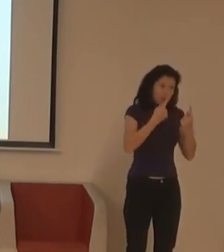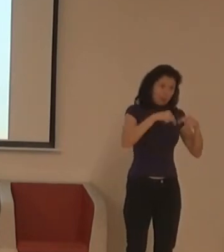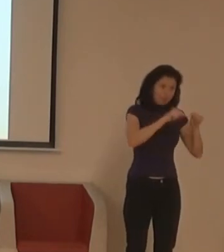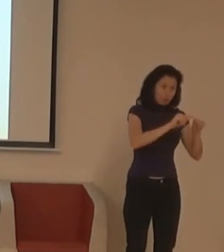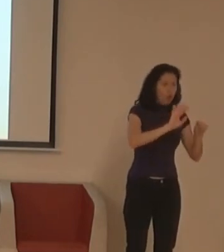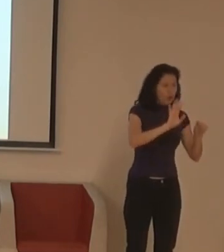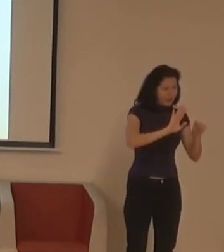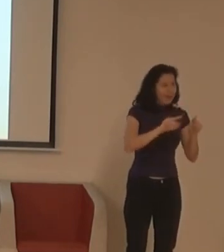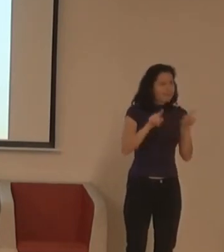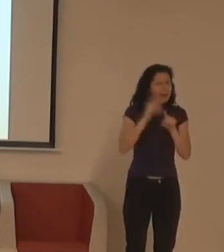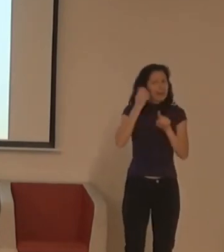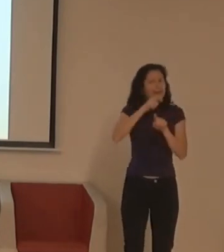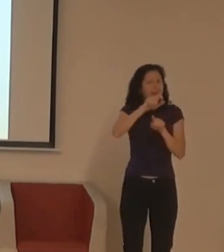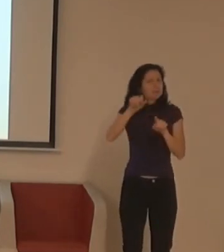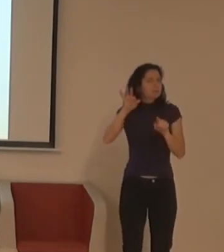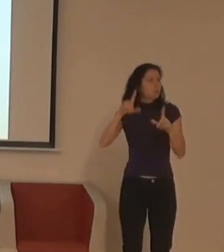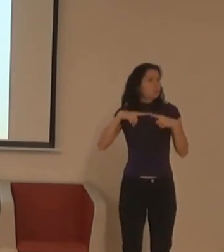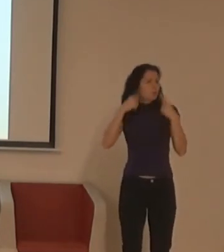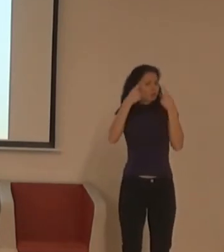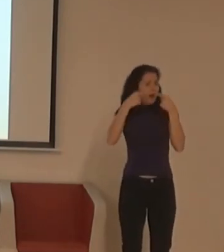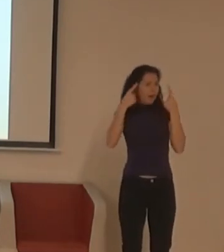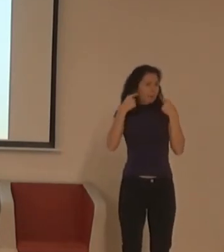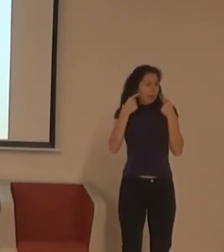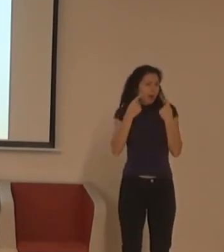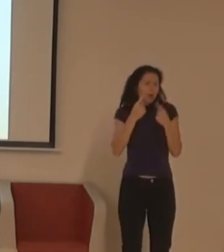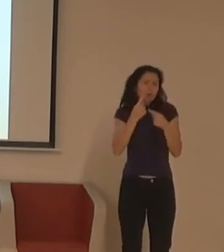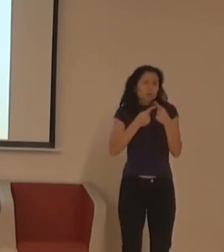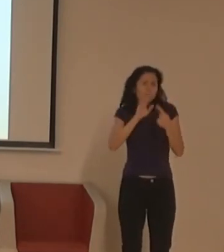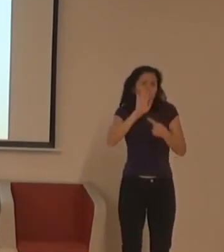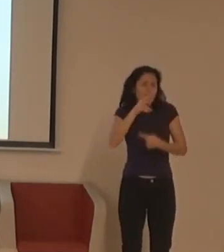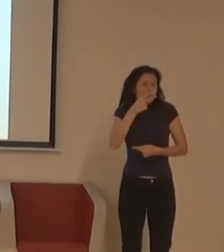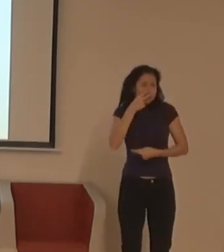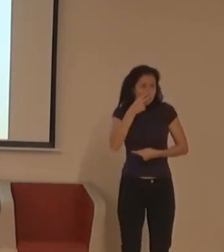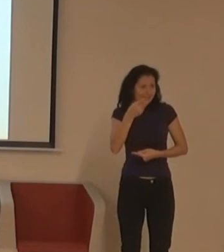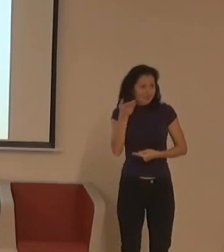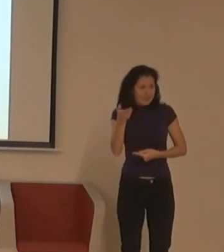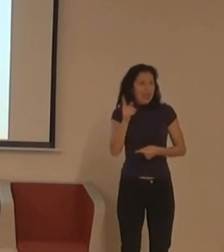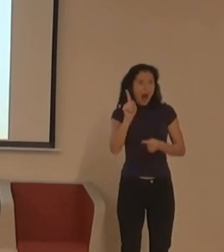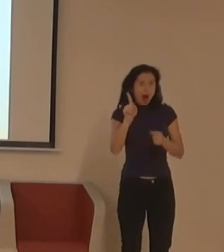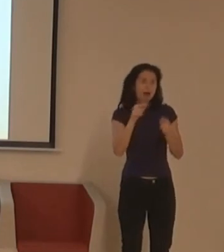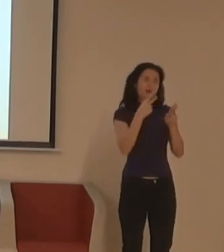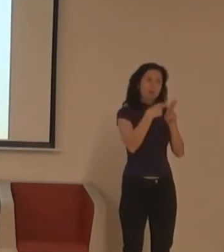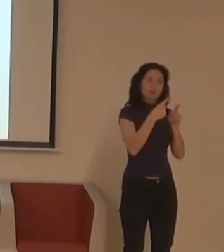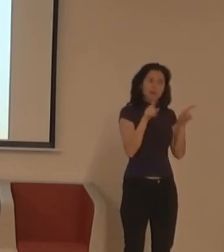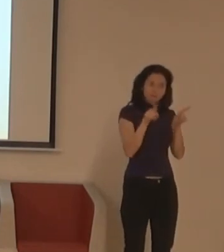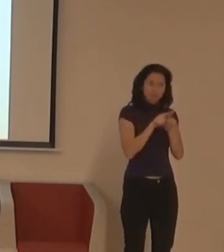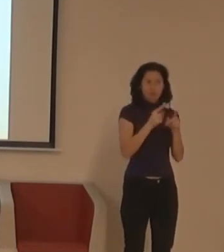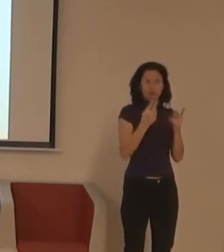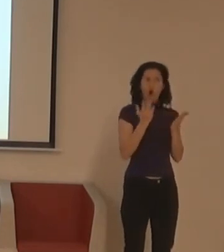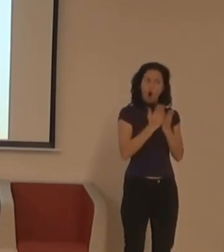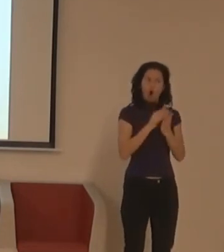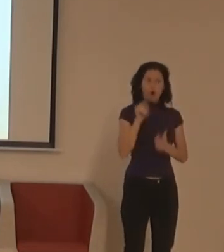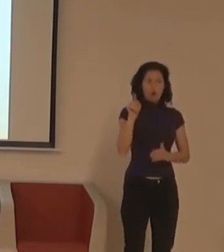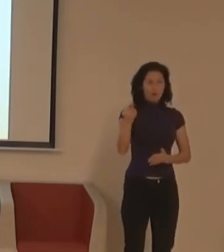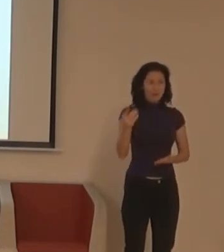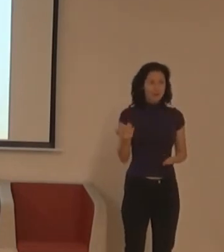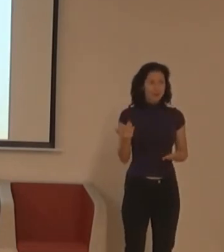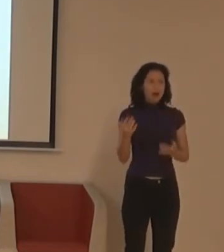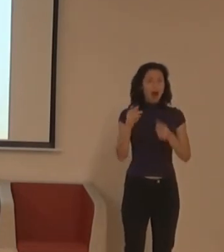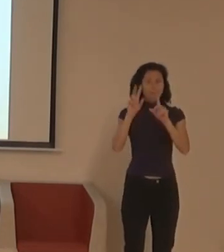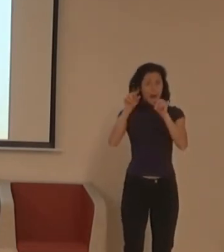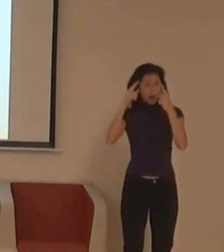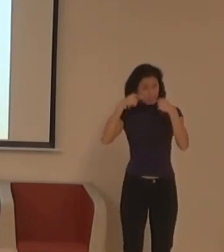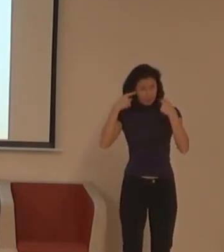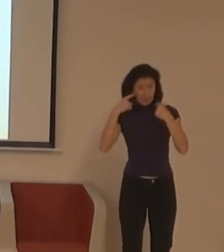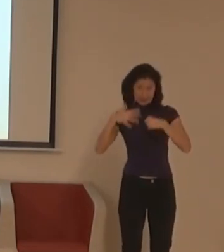prostředí, ať už fyzickým nebo virtuálním. Obrovská masa lidí. Tak proč sakra potom vymýšlíme retroaktivně, jak něco